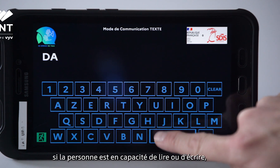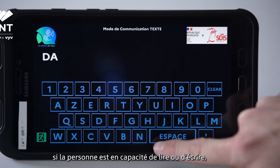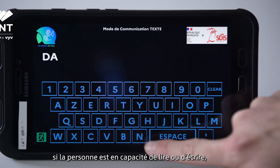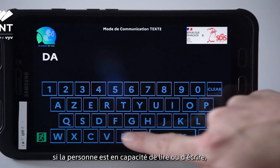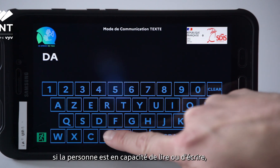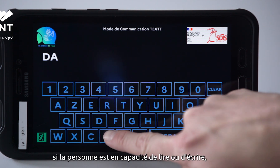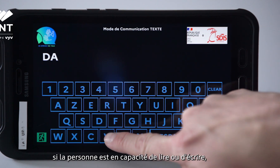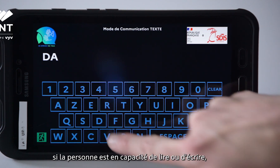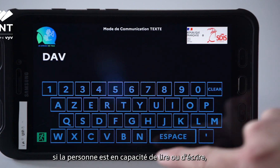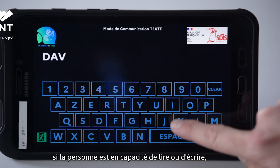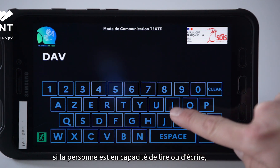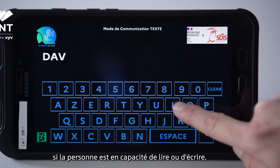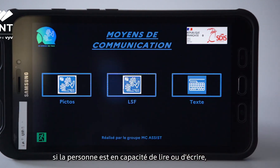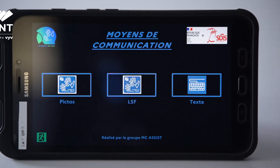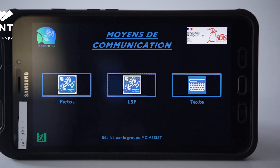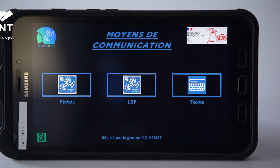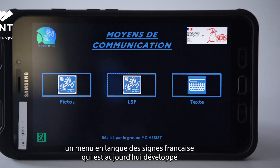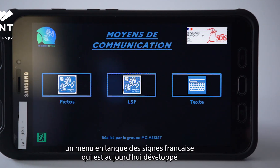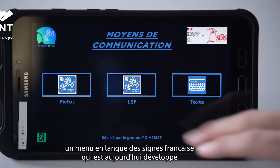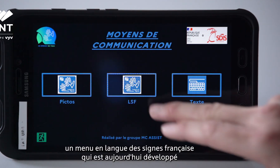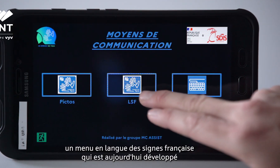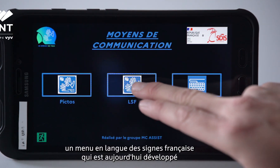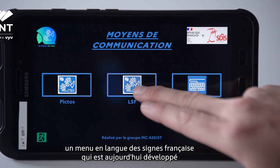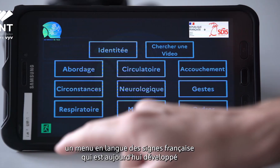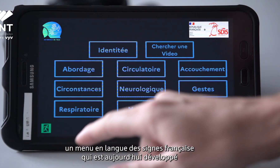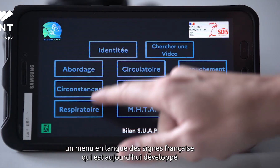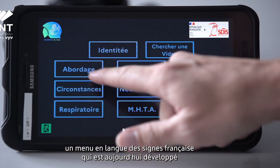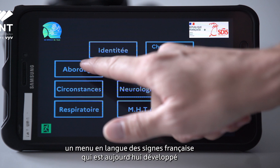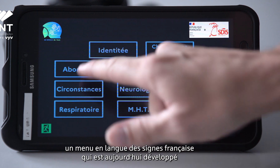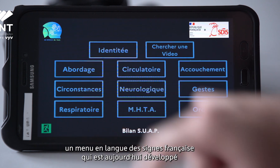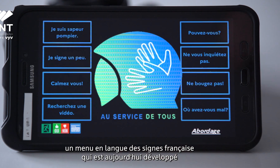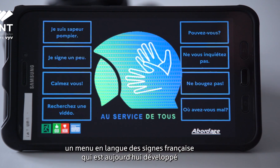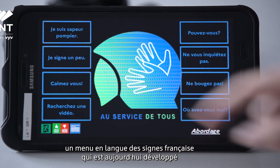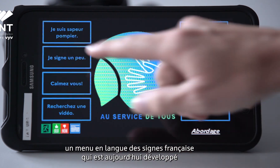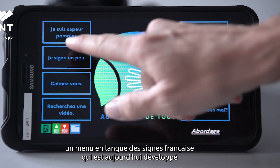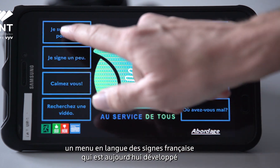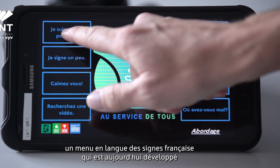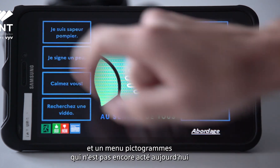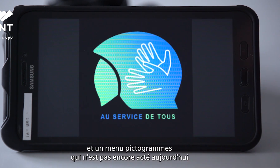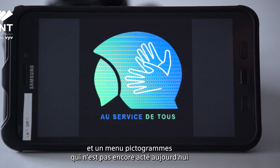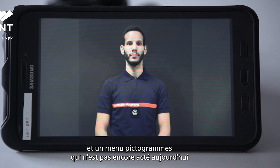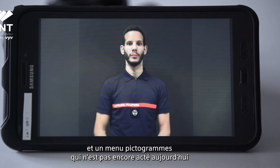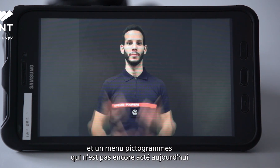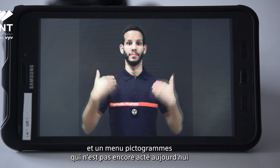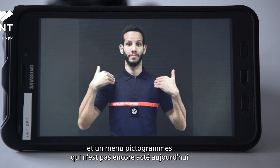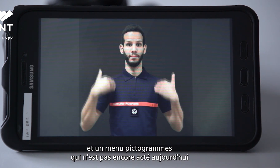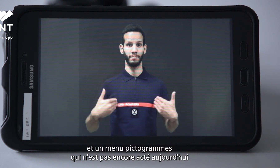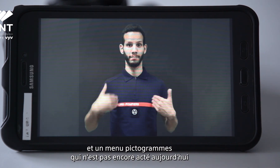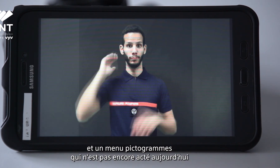si la personne est en capacité de lire ou d'écrire. Un menu langue des signes françaises qui est aujourd'hui développé et un menu pictogramme qui n'est pas